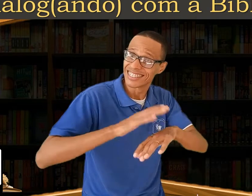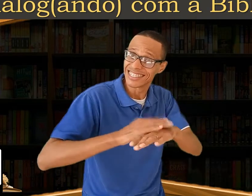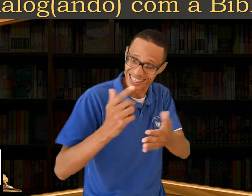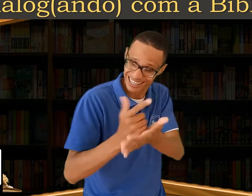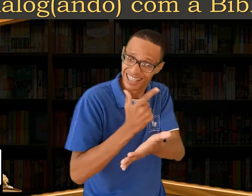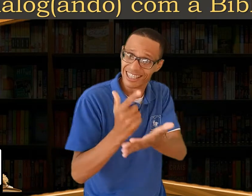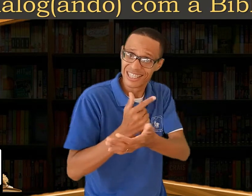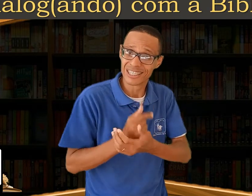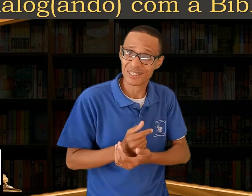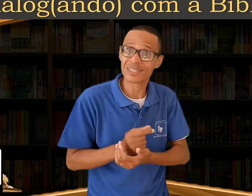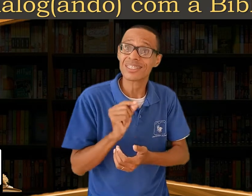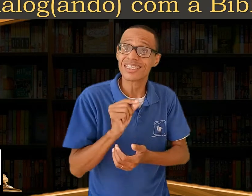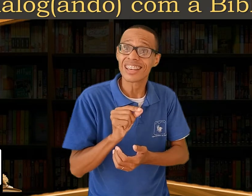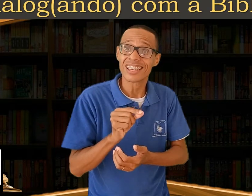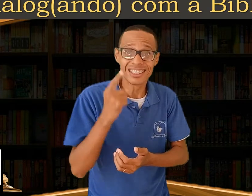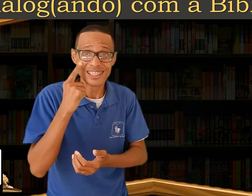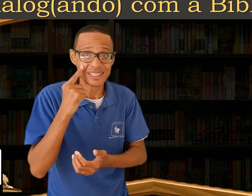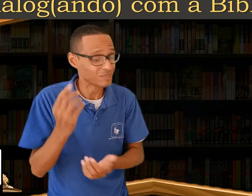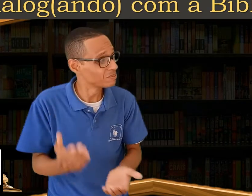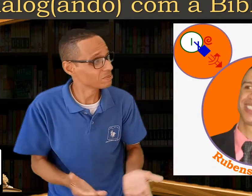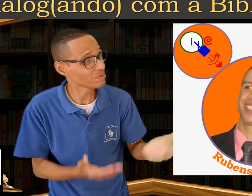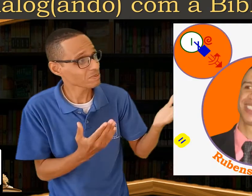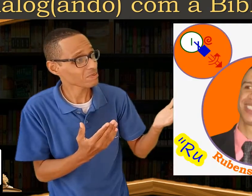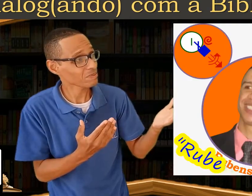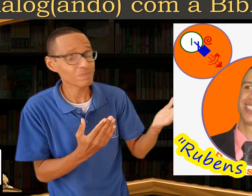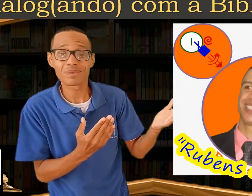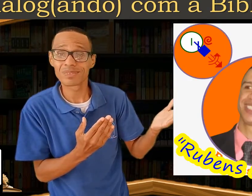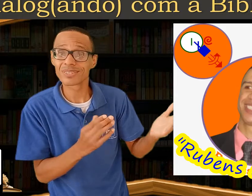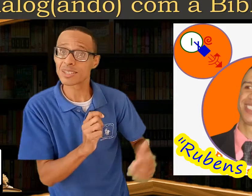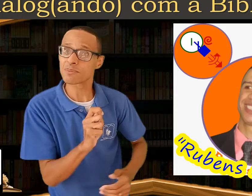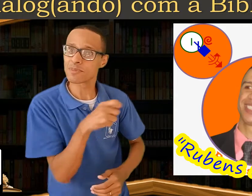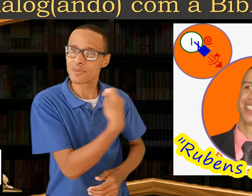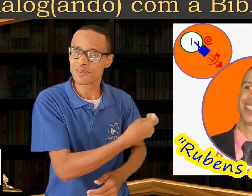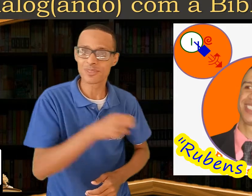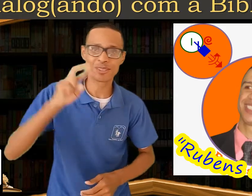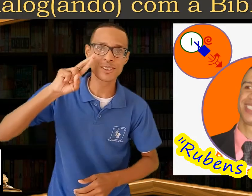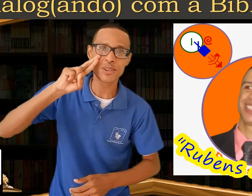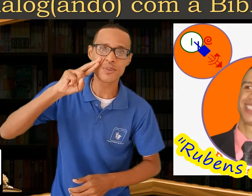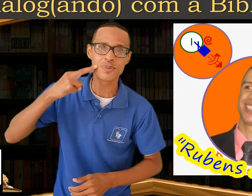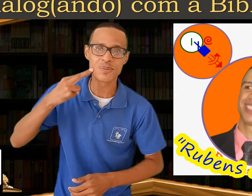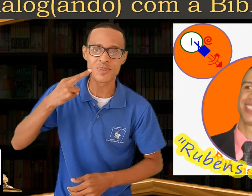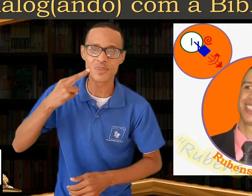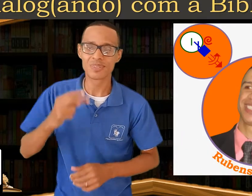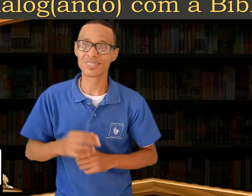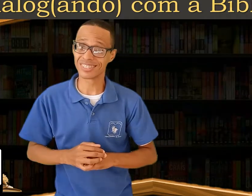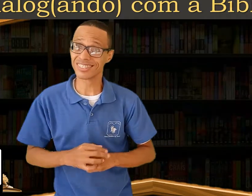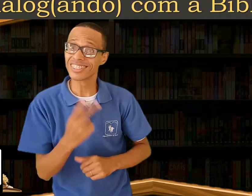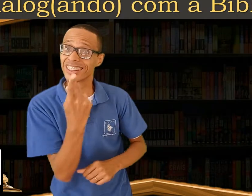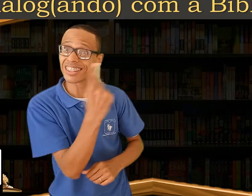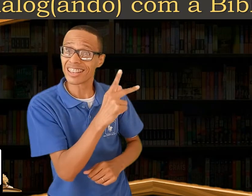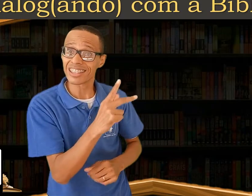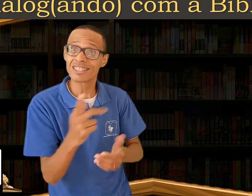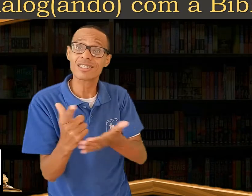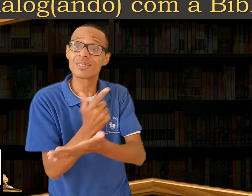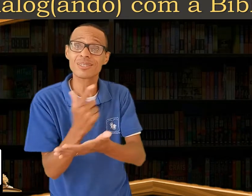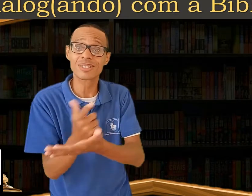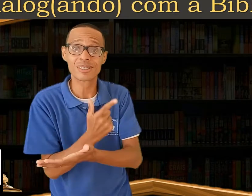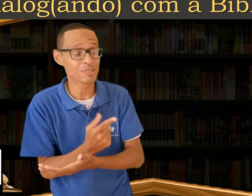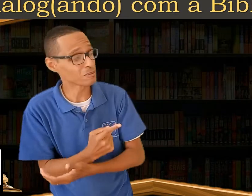convidado. Este convidado é o professor Rubens Almeida, que apresenta